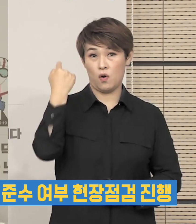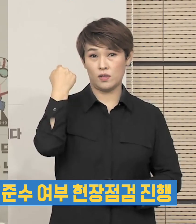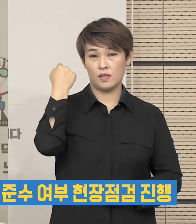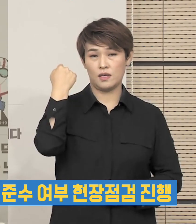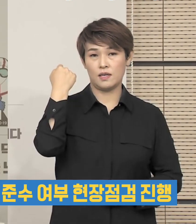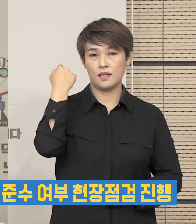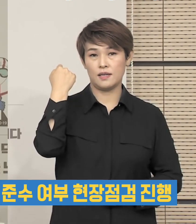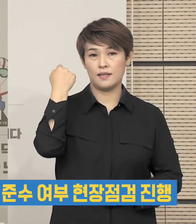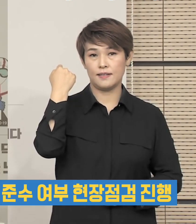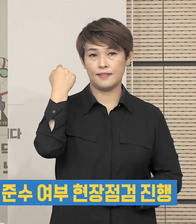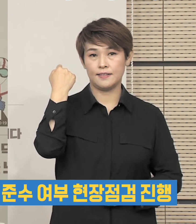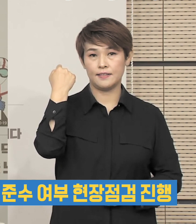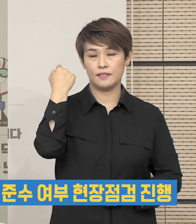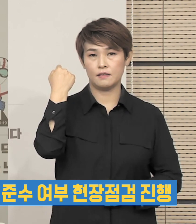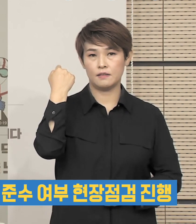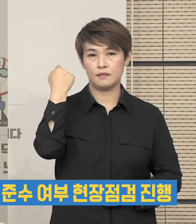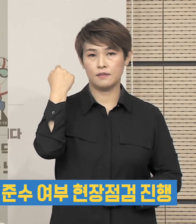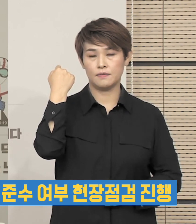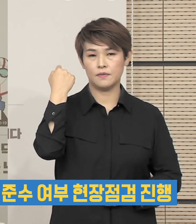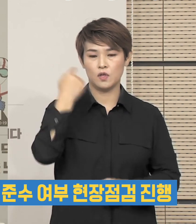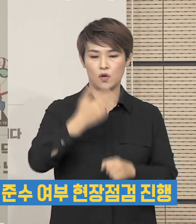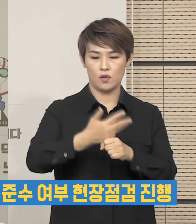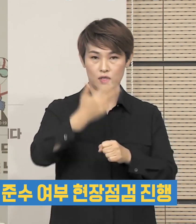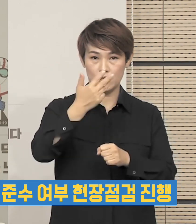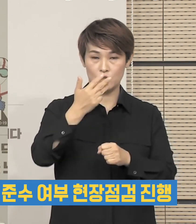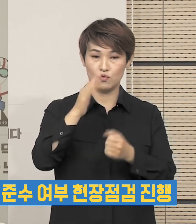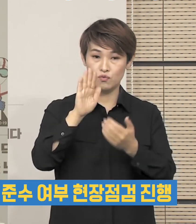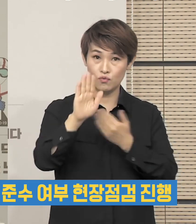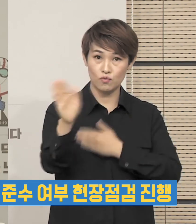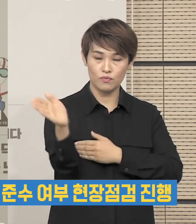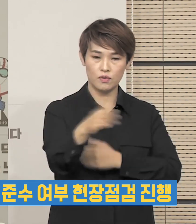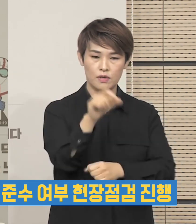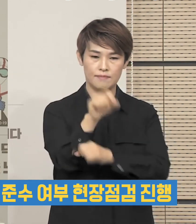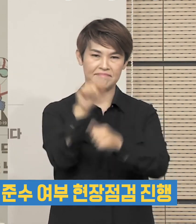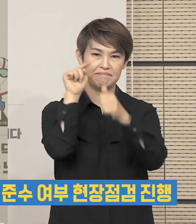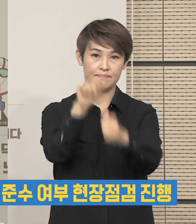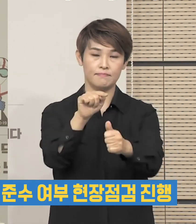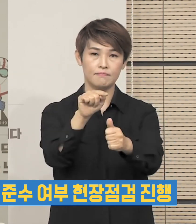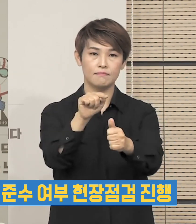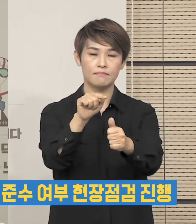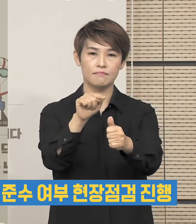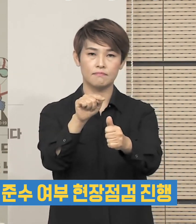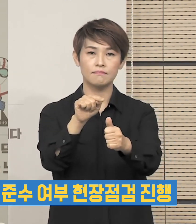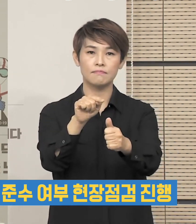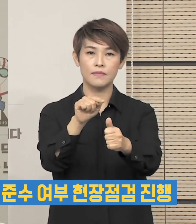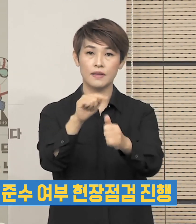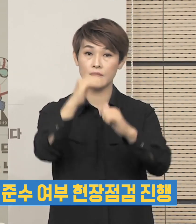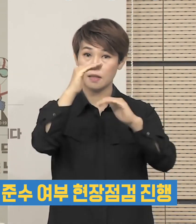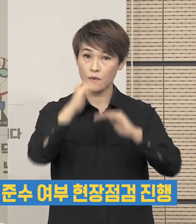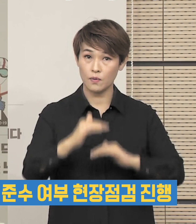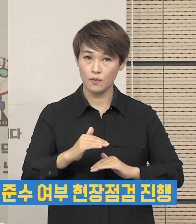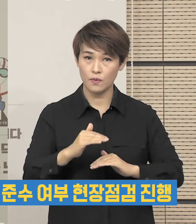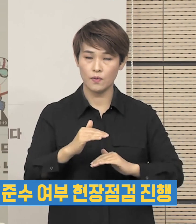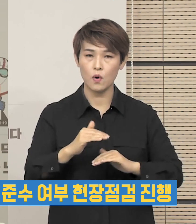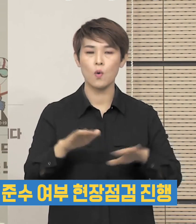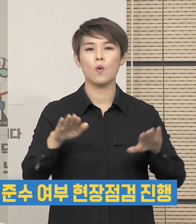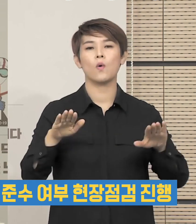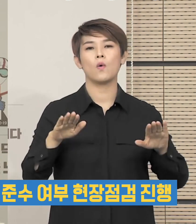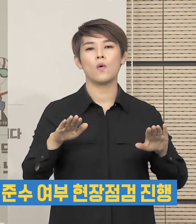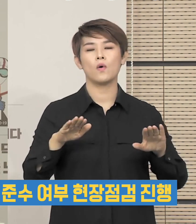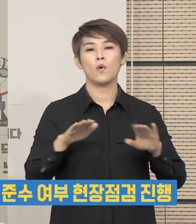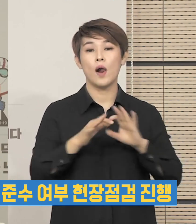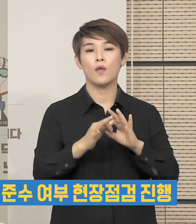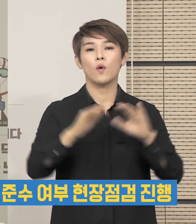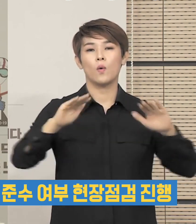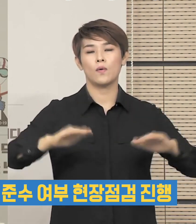어제 20시부로 취해진 행정명령의 실효성을 확보하기 위해서 오늘 아침